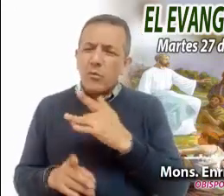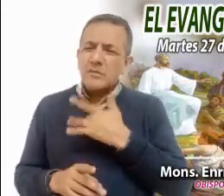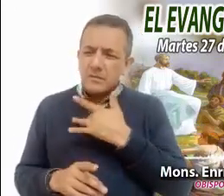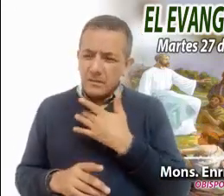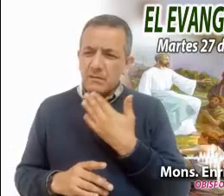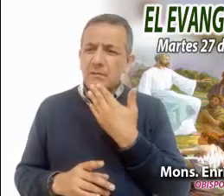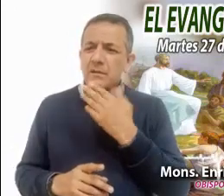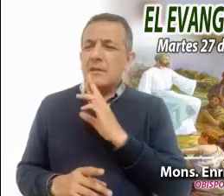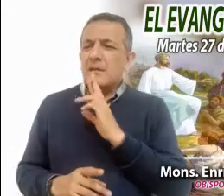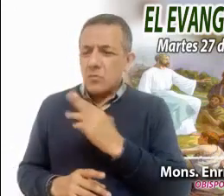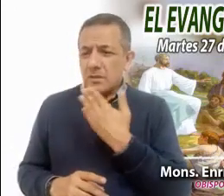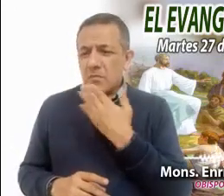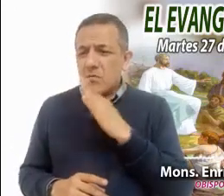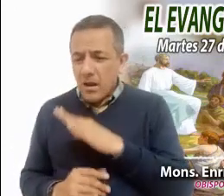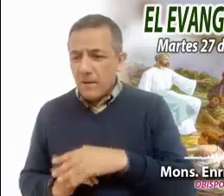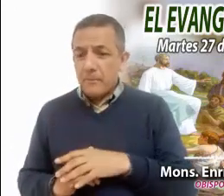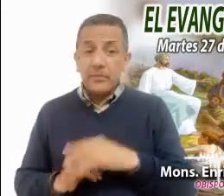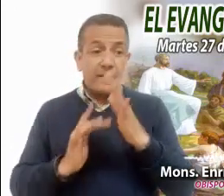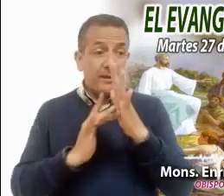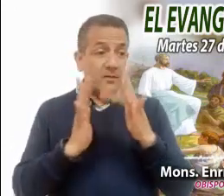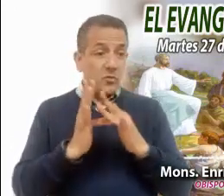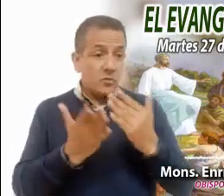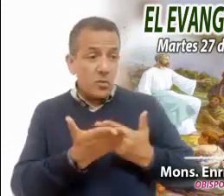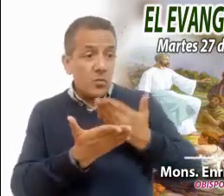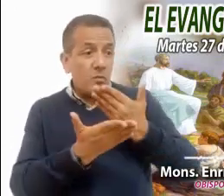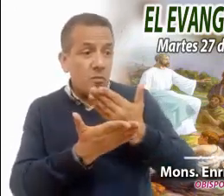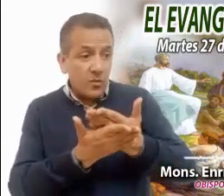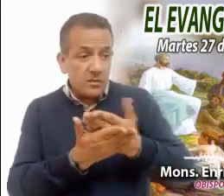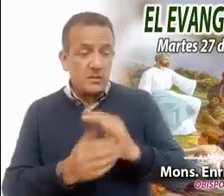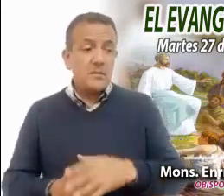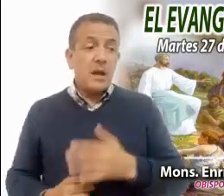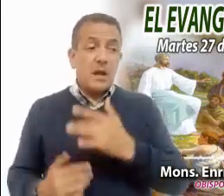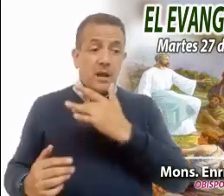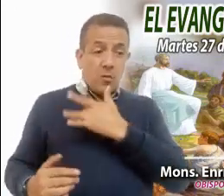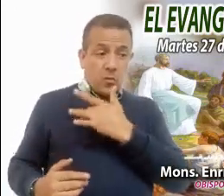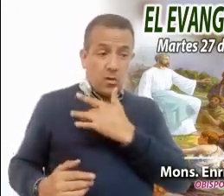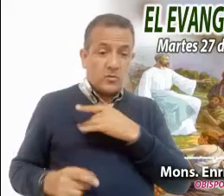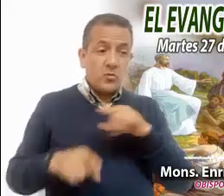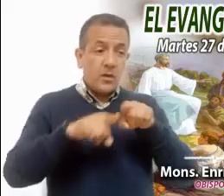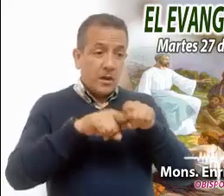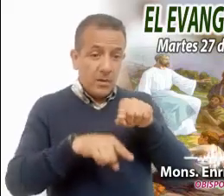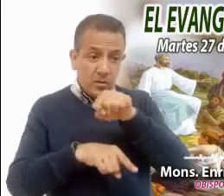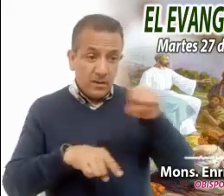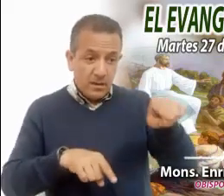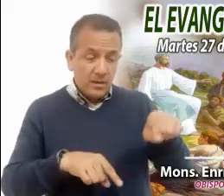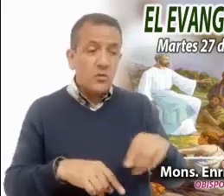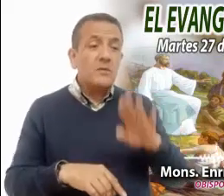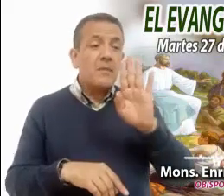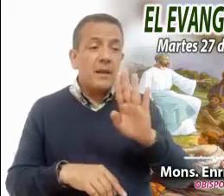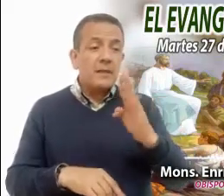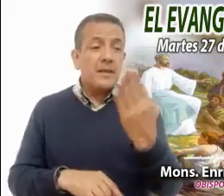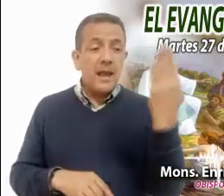Nos propone Jesús que el corazón de nuestros hermanos pueda ser el espejo